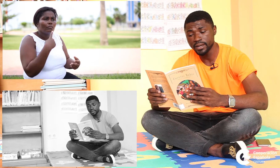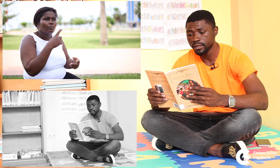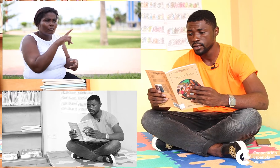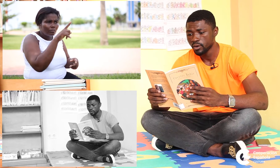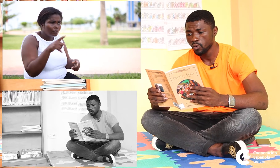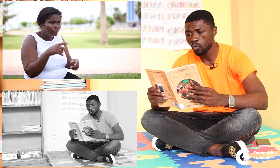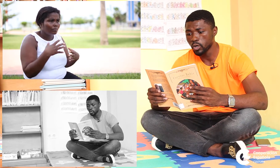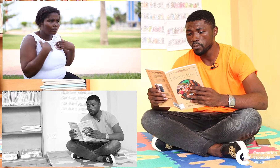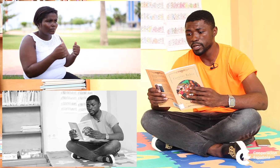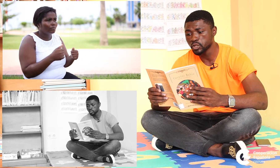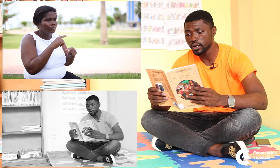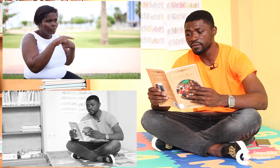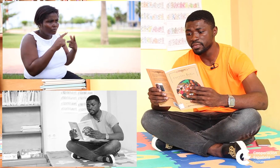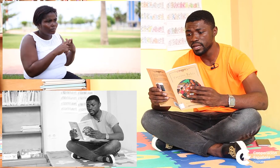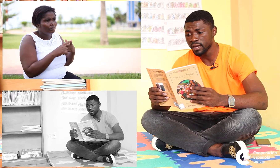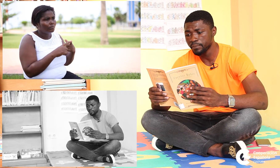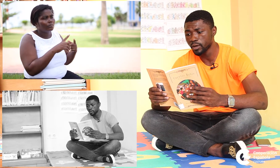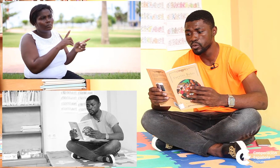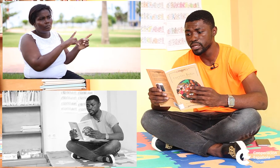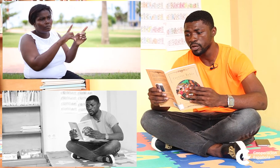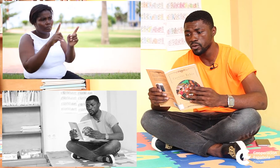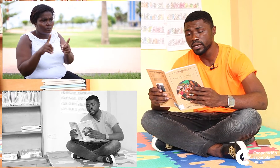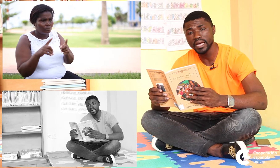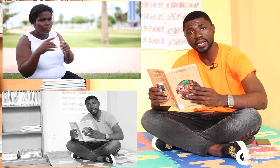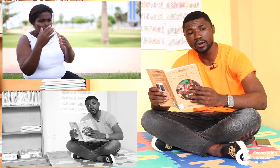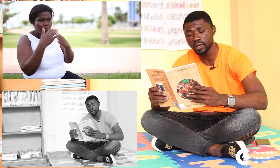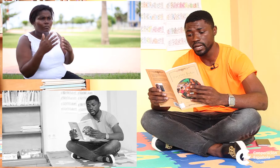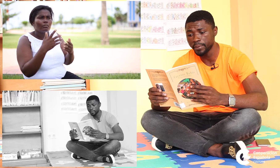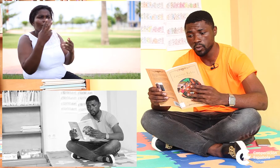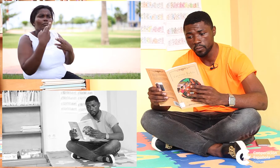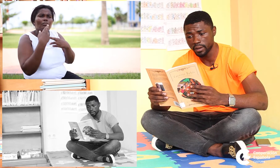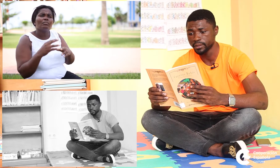cuando pasó la vecina preguntando qué era lo que le preocupaba.